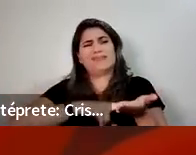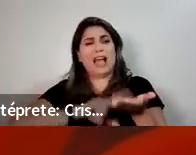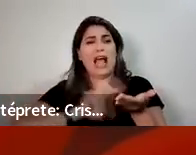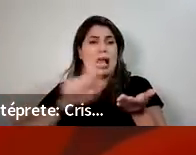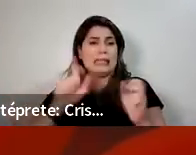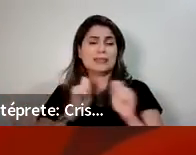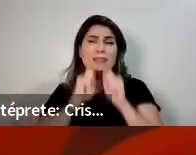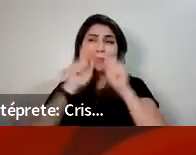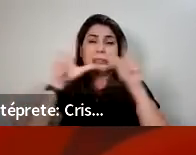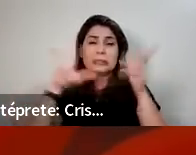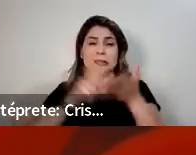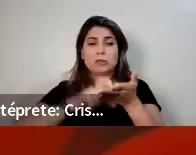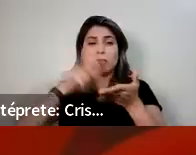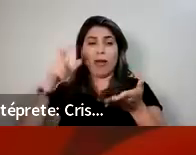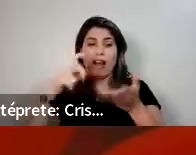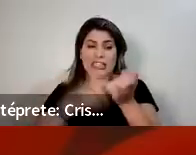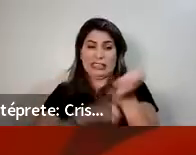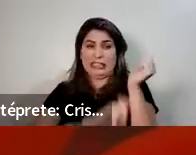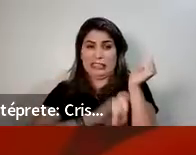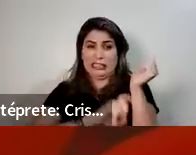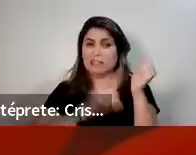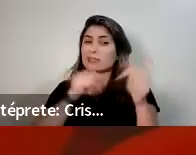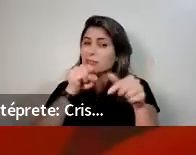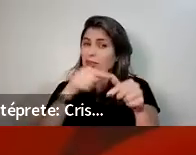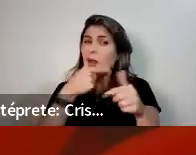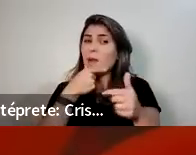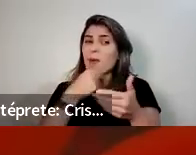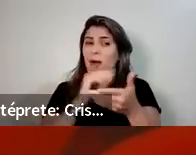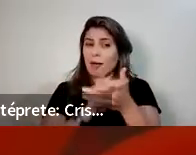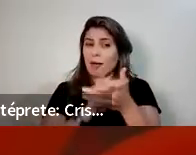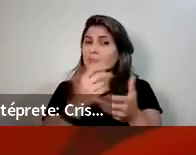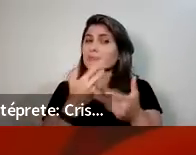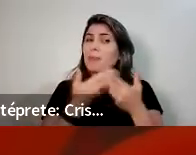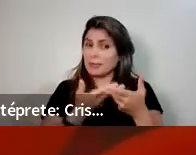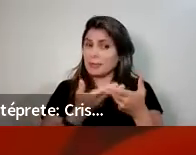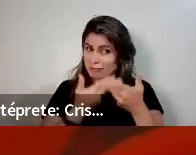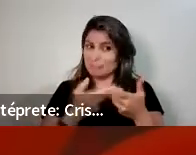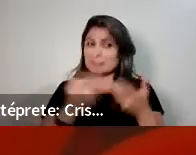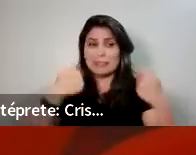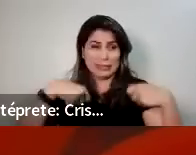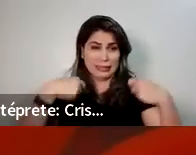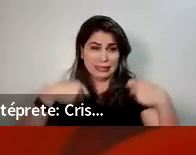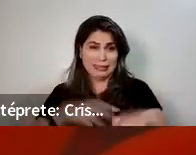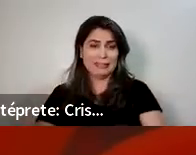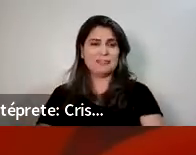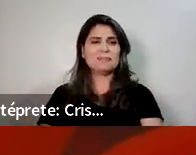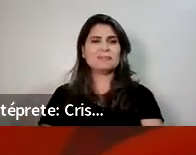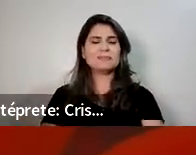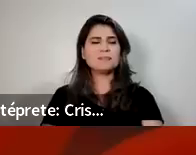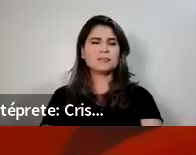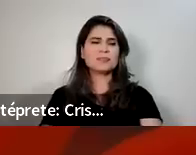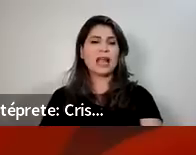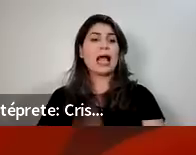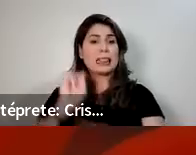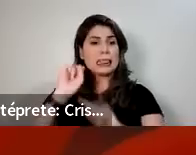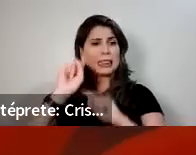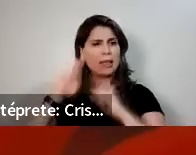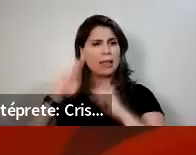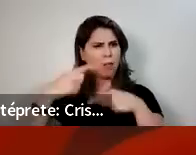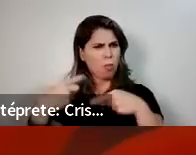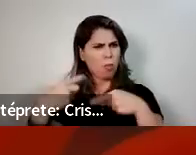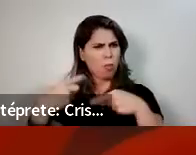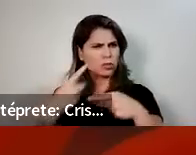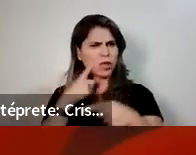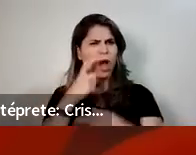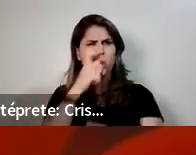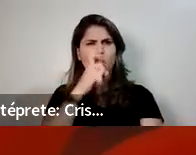muita paciência, certo? Aí, depois, vem a pós-menopausa, né? Tem início um ano após o término, né? Após